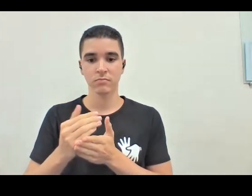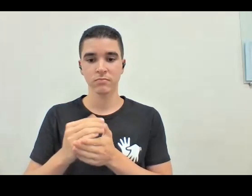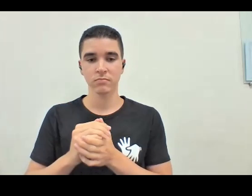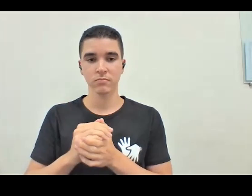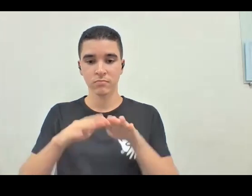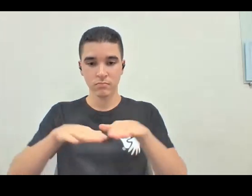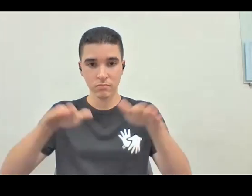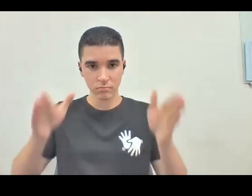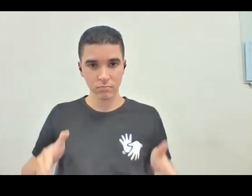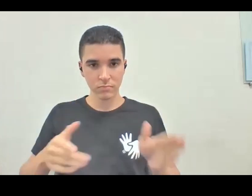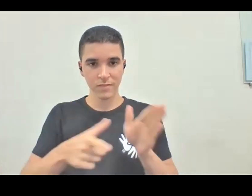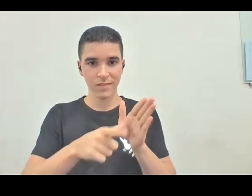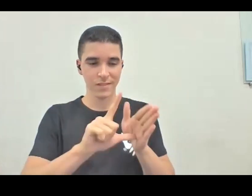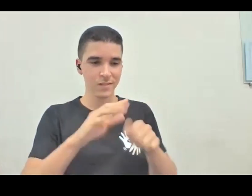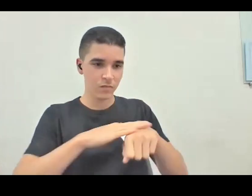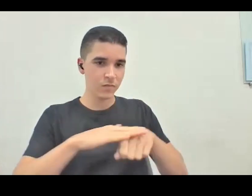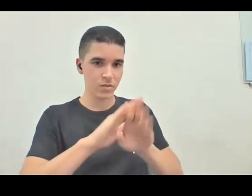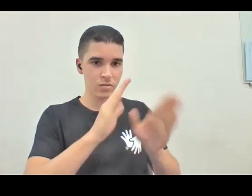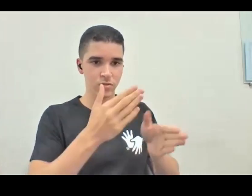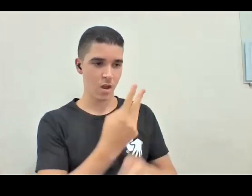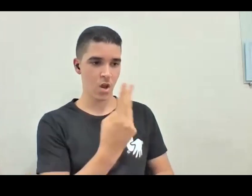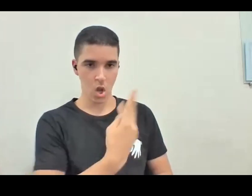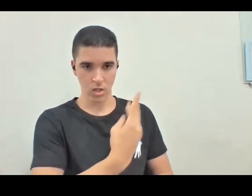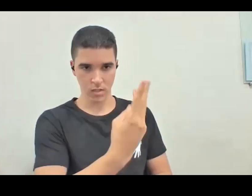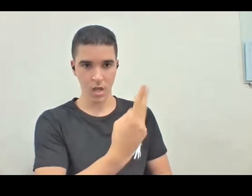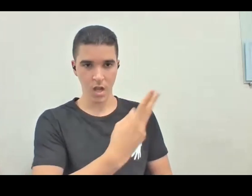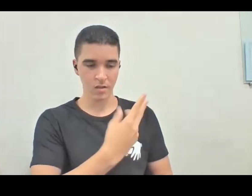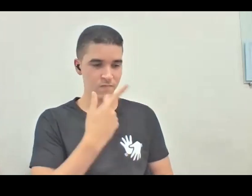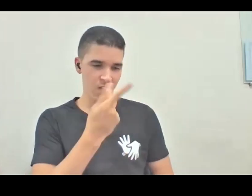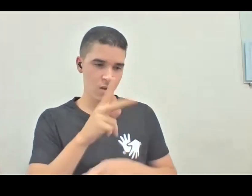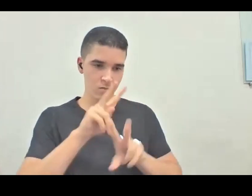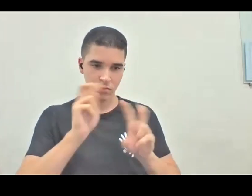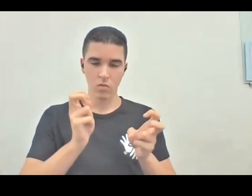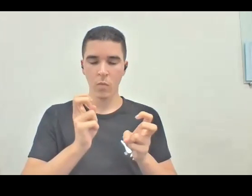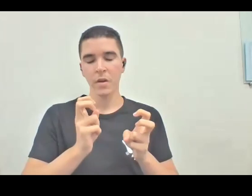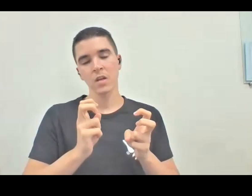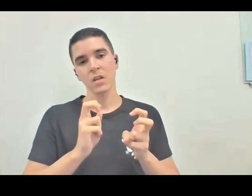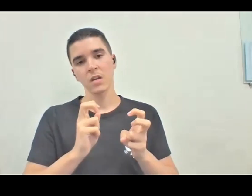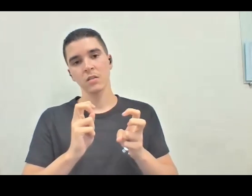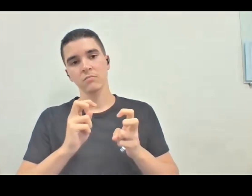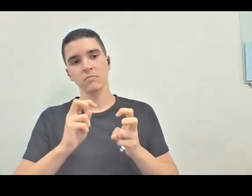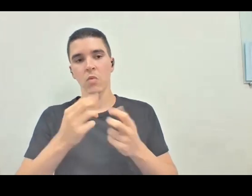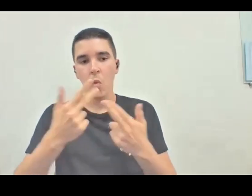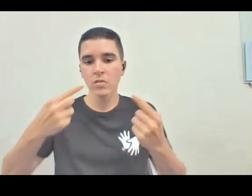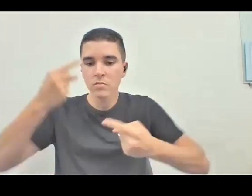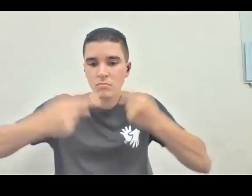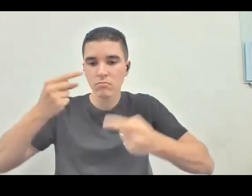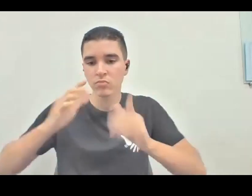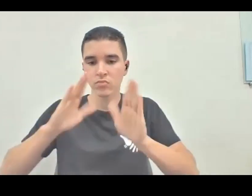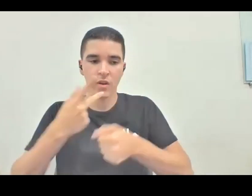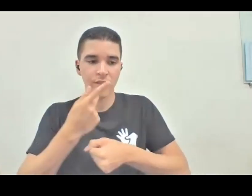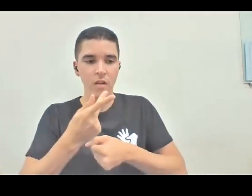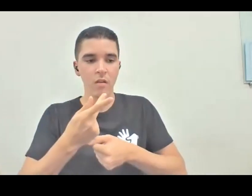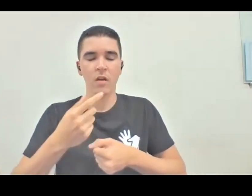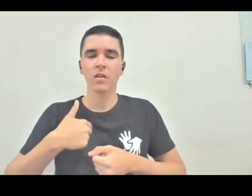tava conversando, eu, a Bel, a Maria Eugênia, né, falando sobre algumas questões que o público já tinha colocado, e aí eu fui levantando mais